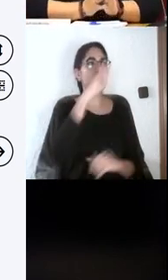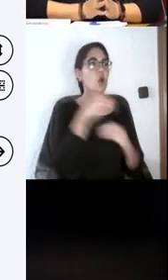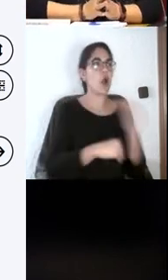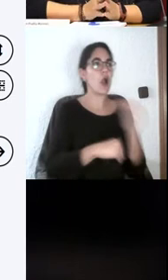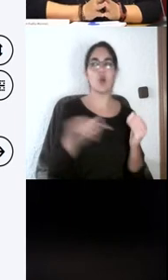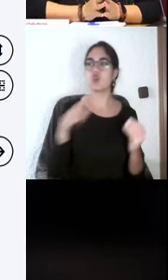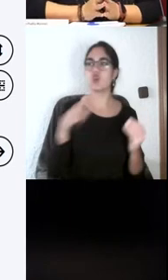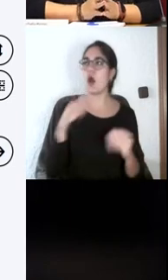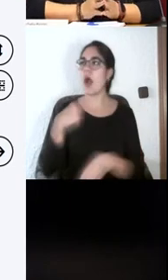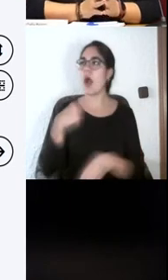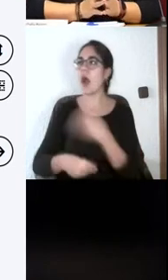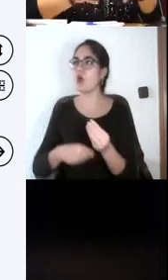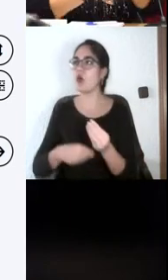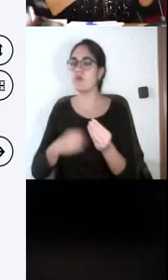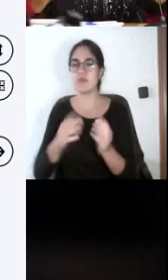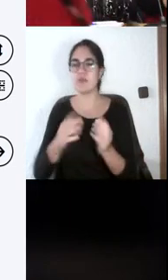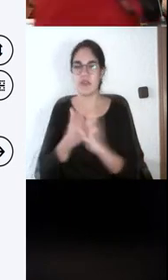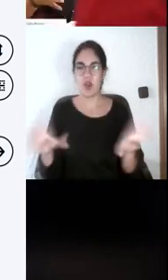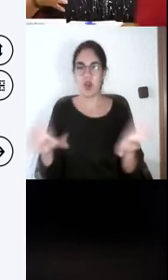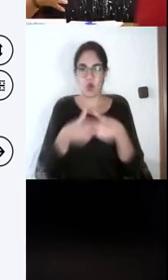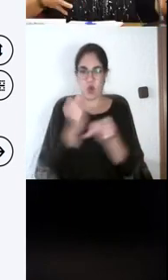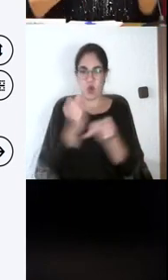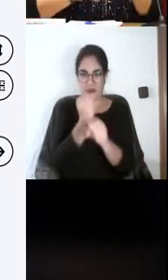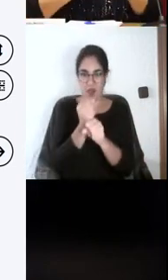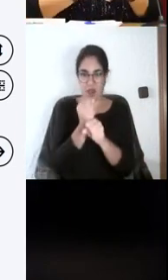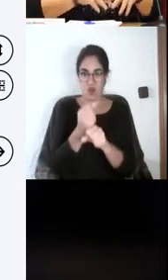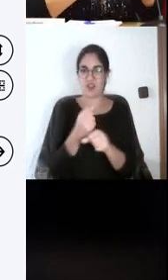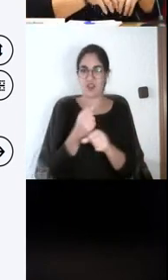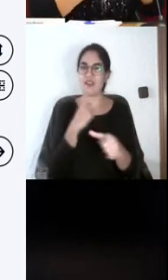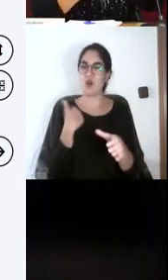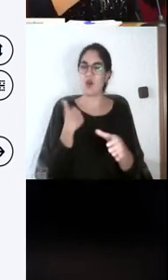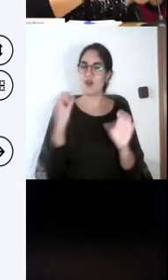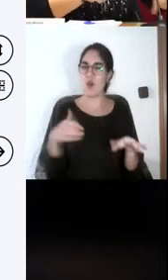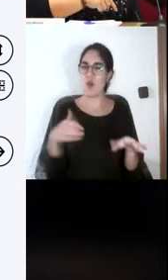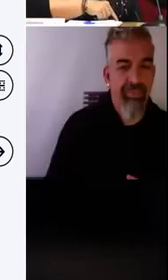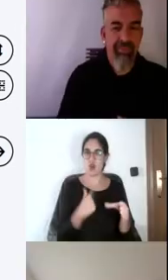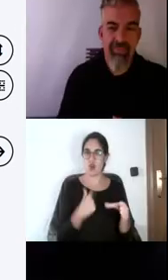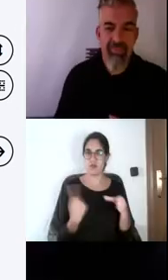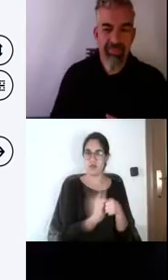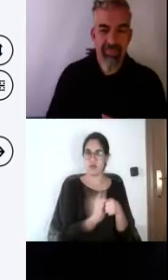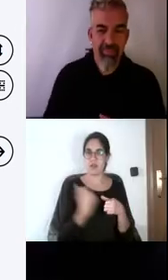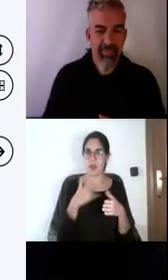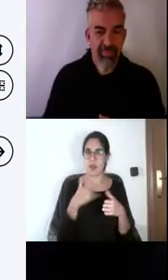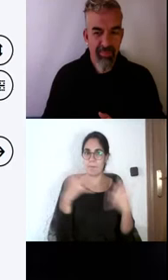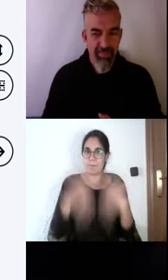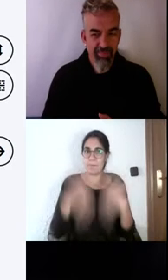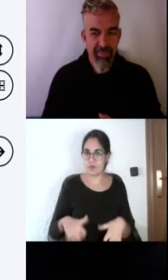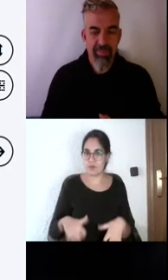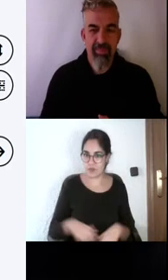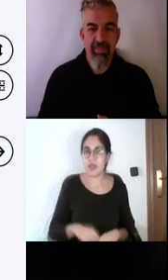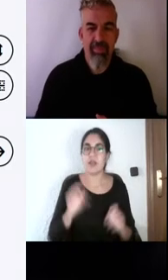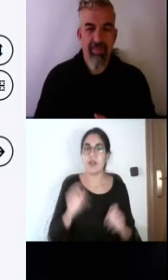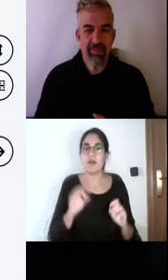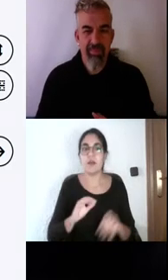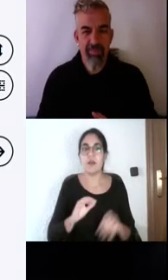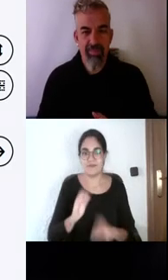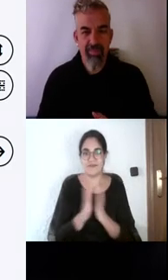Creo que falta comunicación entre el profesorado, no solo entre los profesores que dan tu materia,